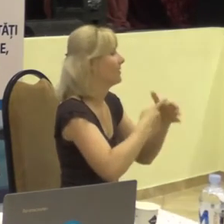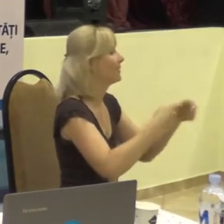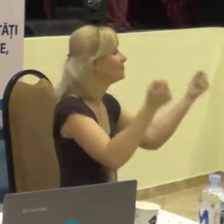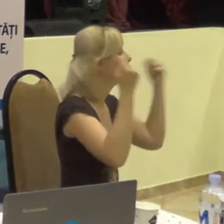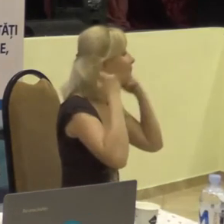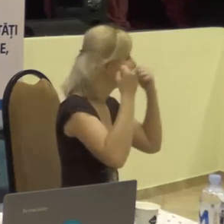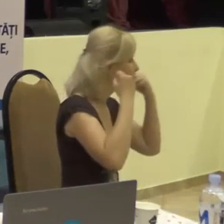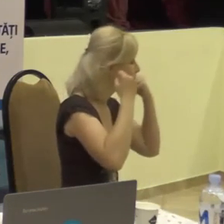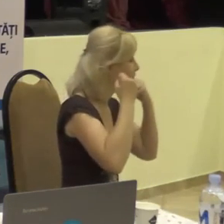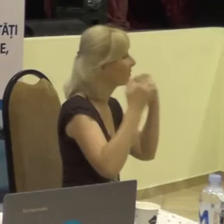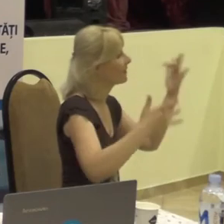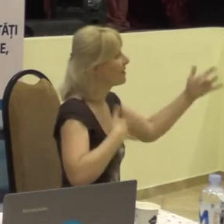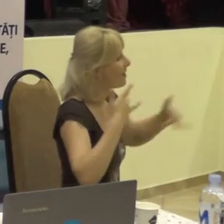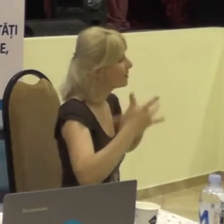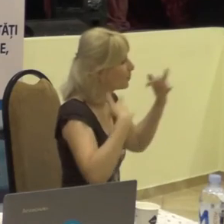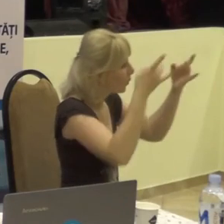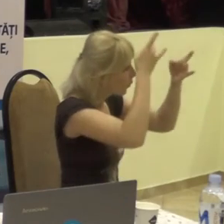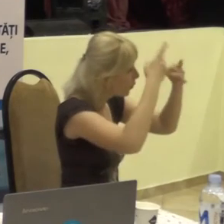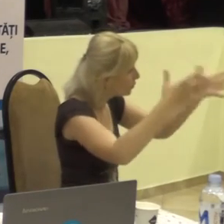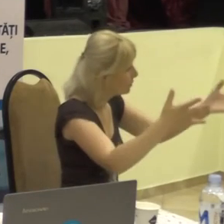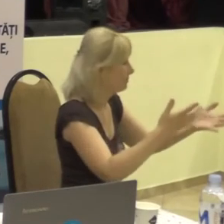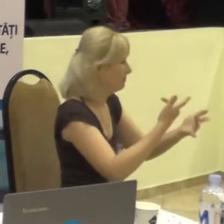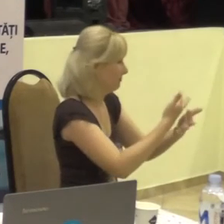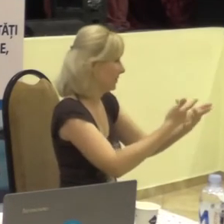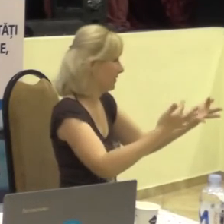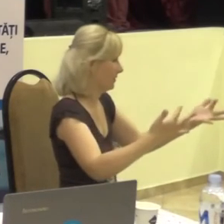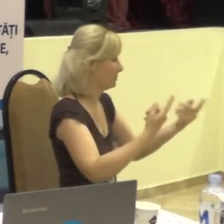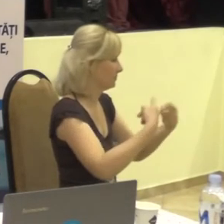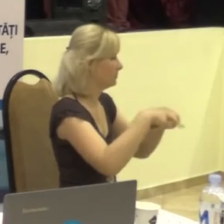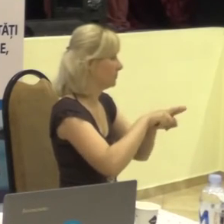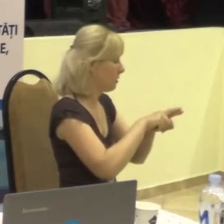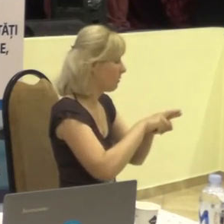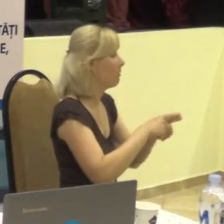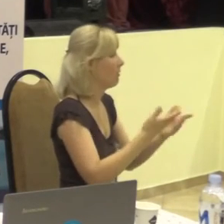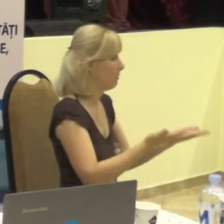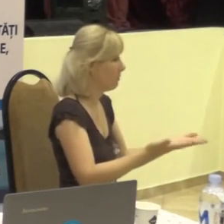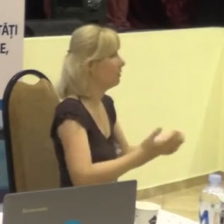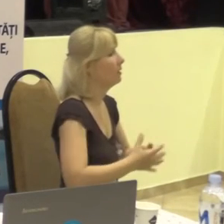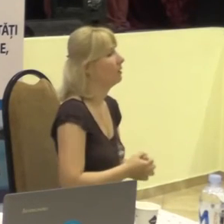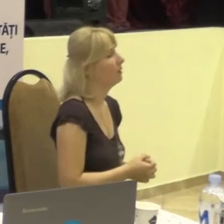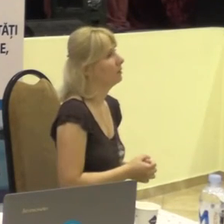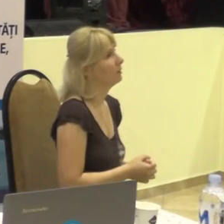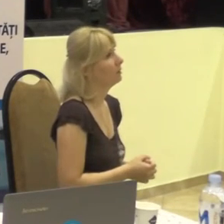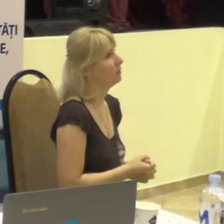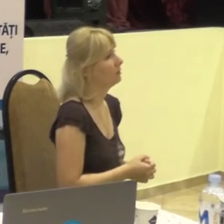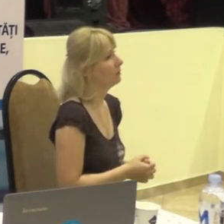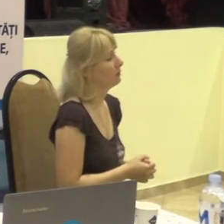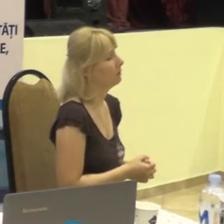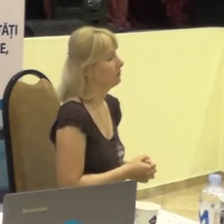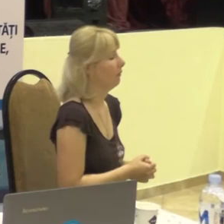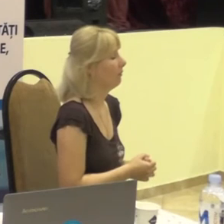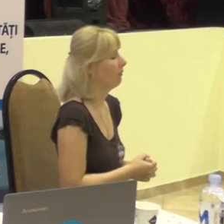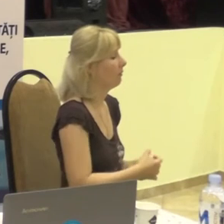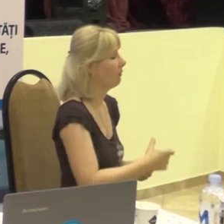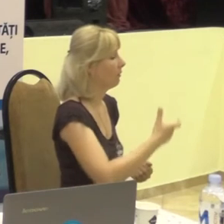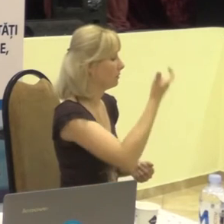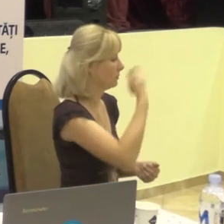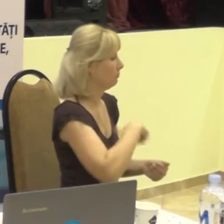artistice și așa mai departe. Atunci, lucrul